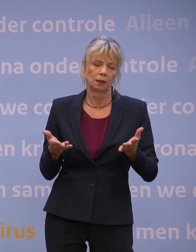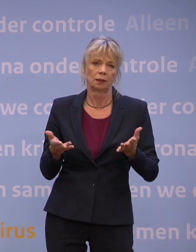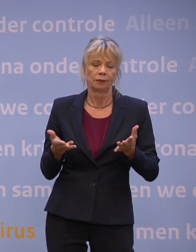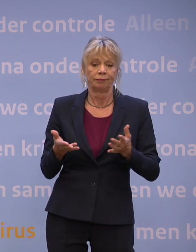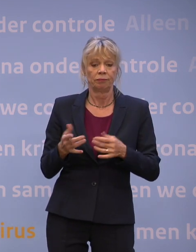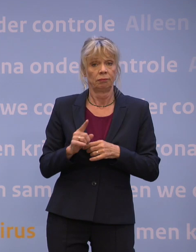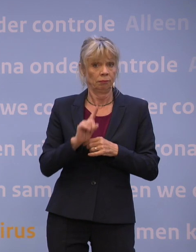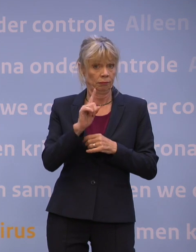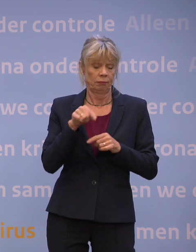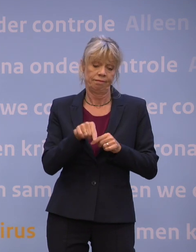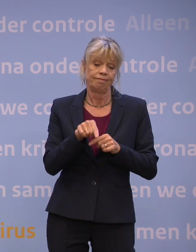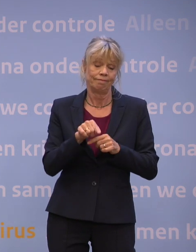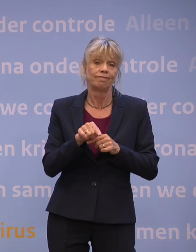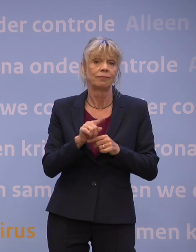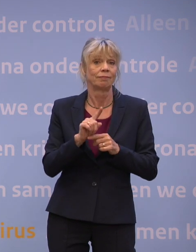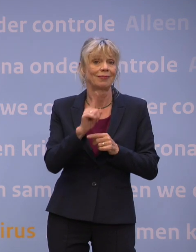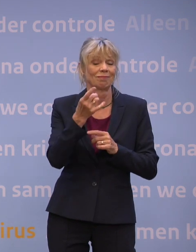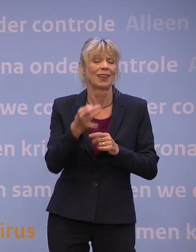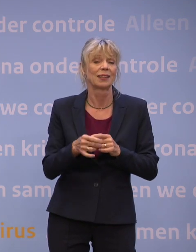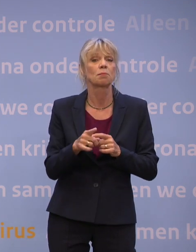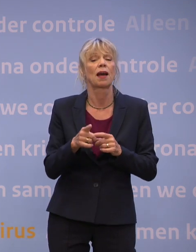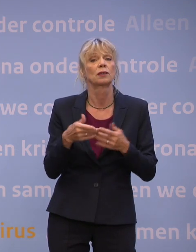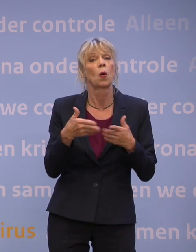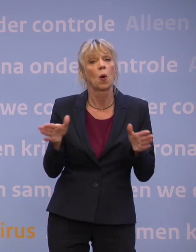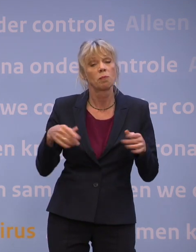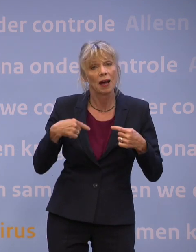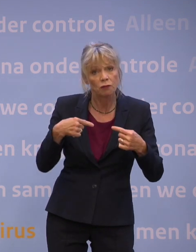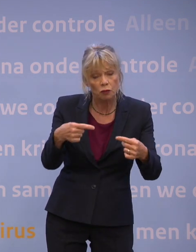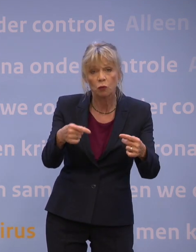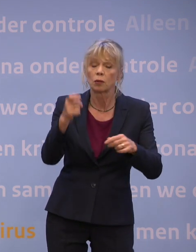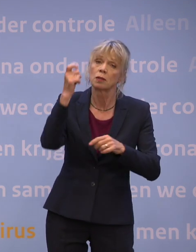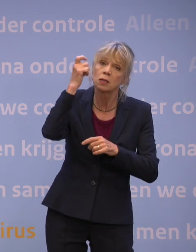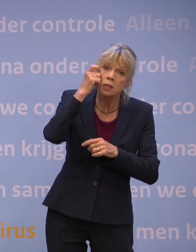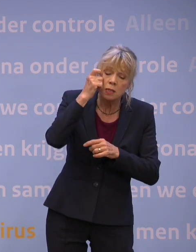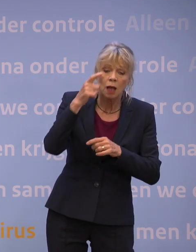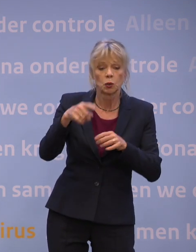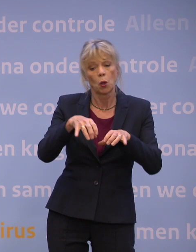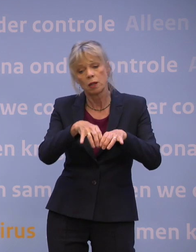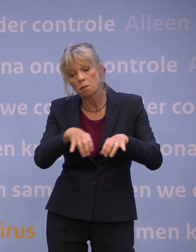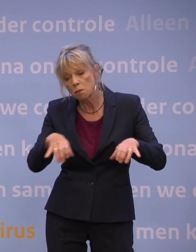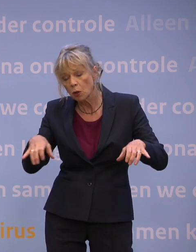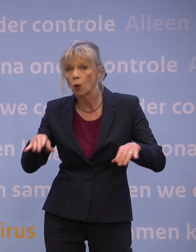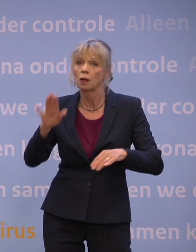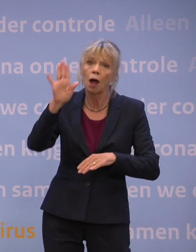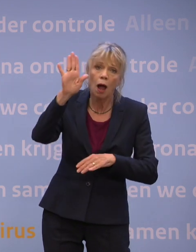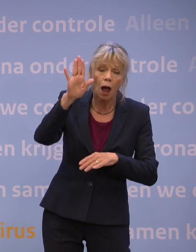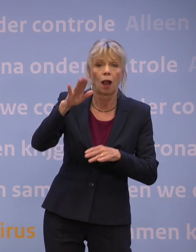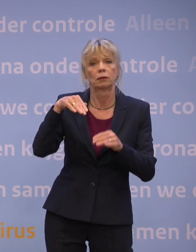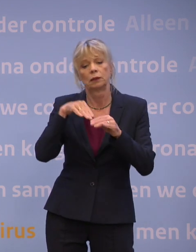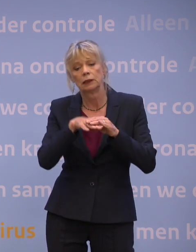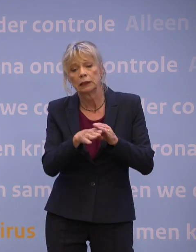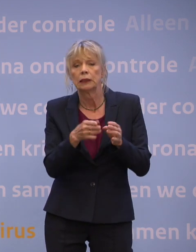voor het openbaar vervoer. Zowel op het station, het perron en de haltes, als in de bus, trein,